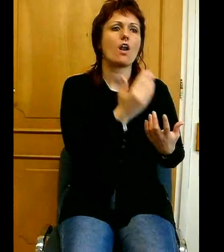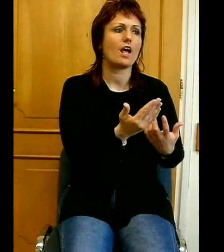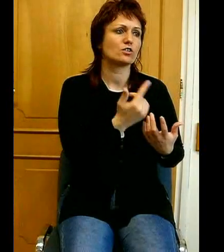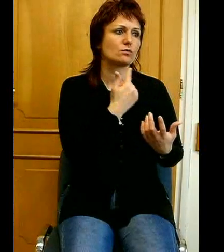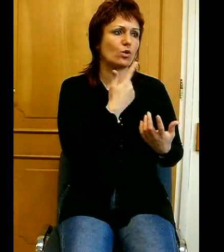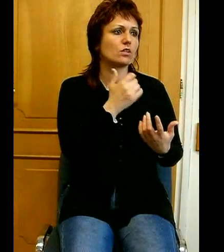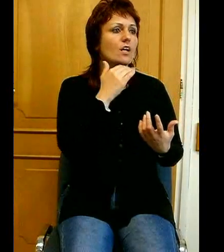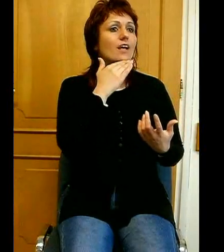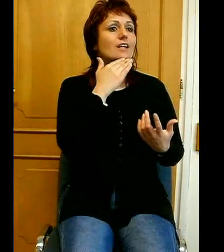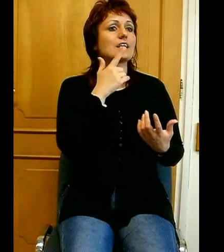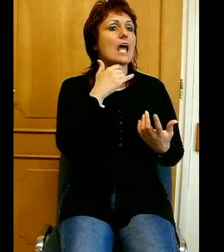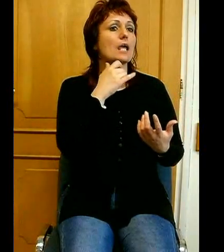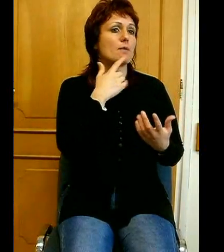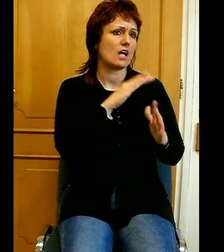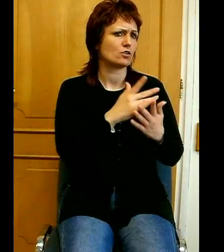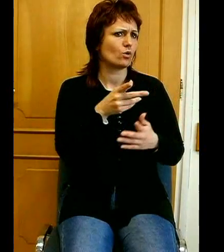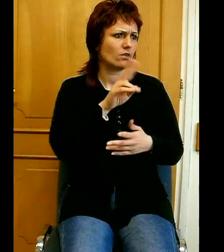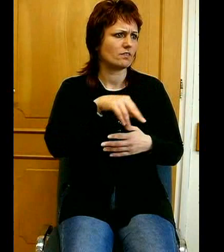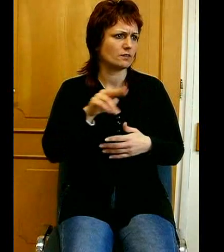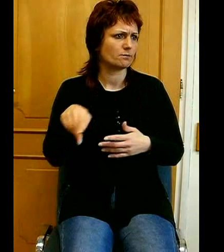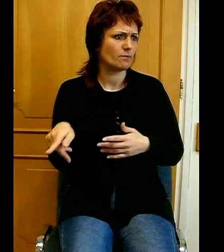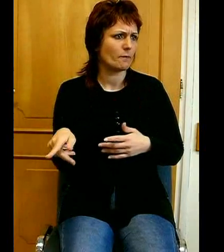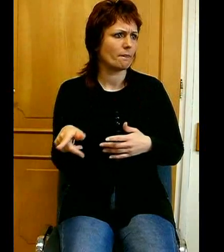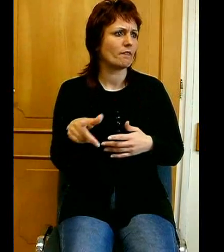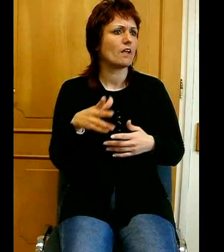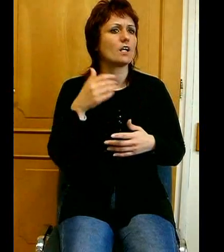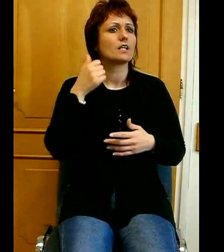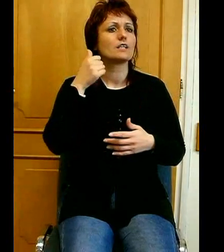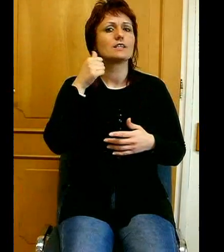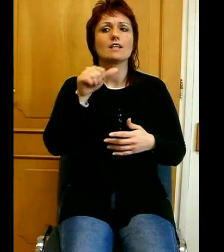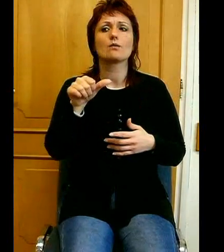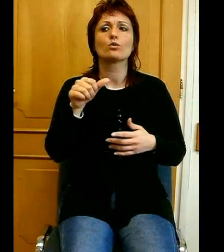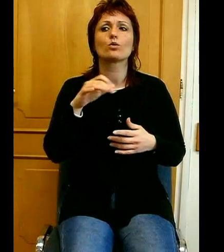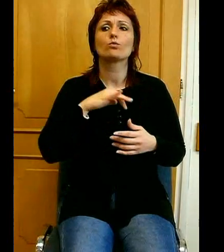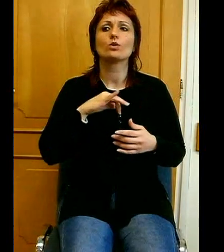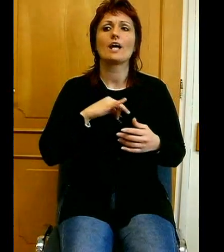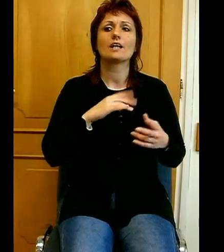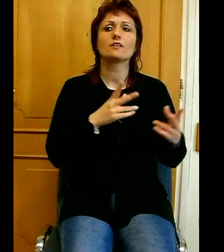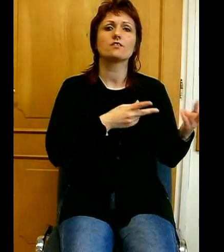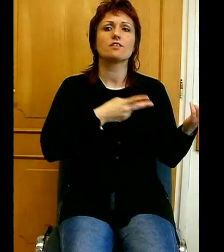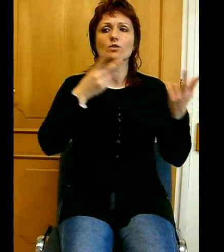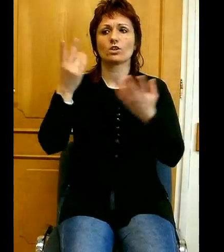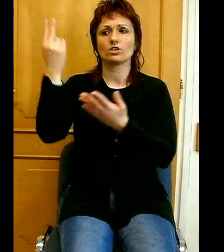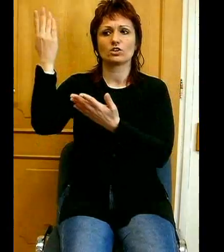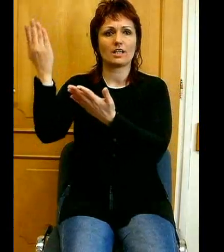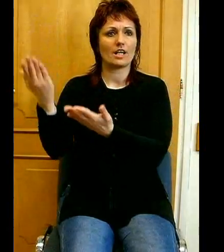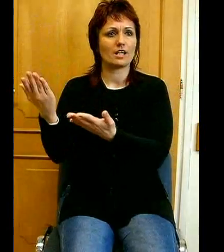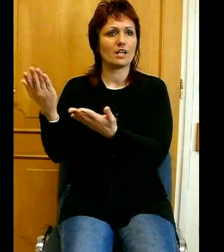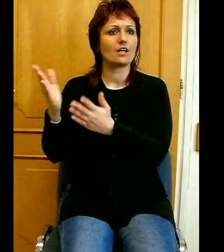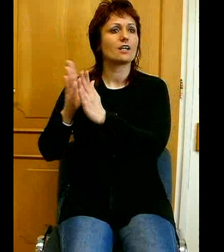Ami népünk bűneit, alázatos bűnvánattal nyitjuk oda Istenemé és kérjük az ő bocsánatát. A